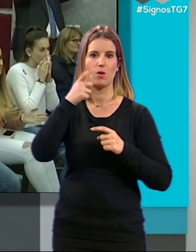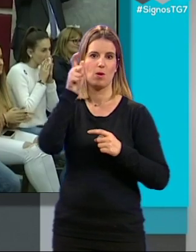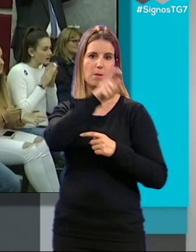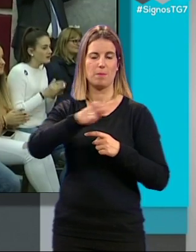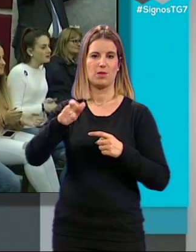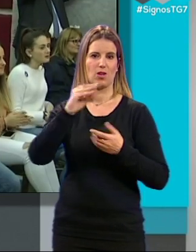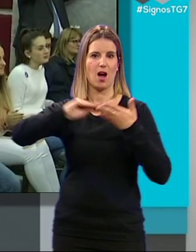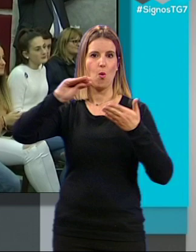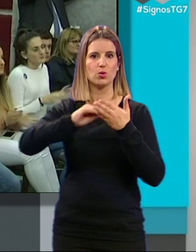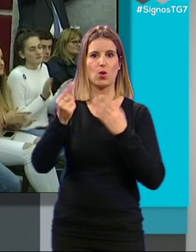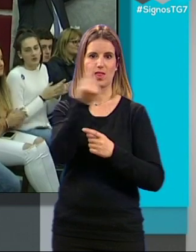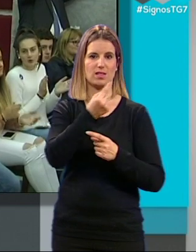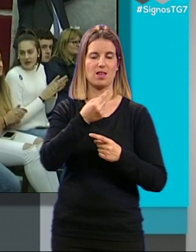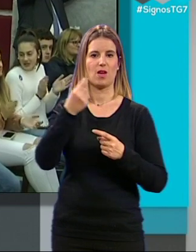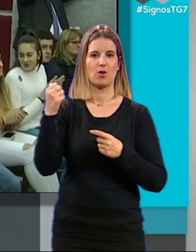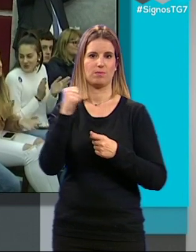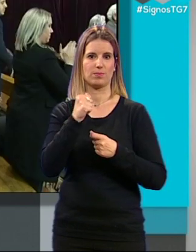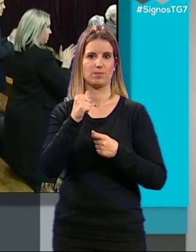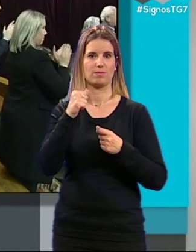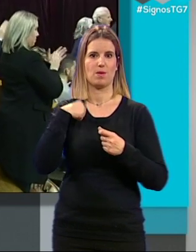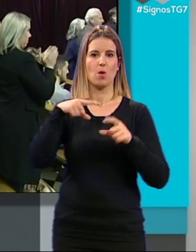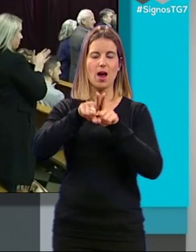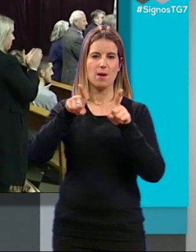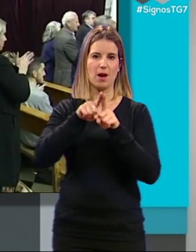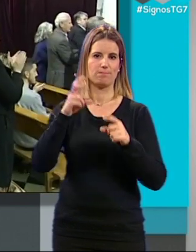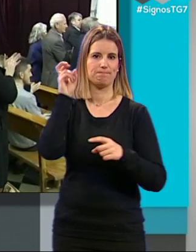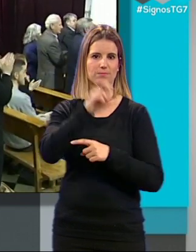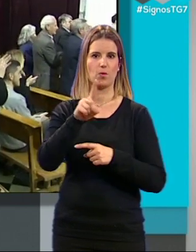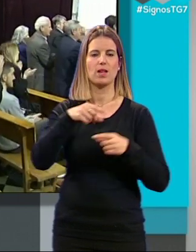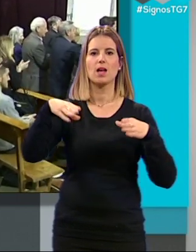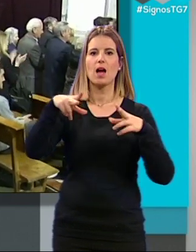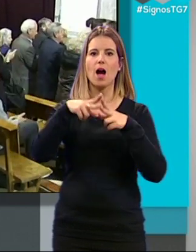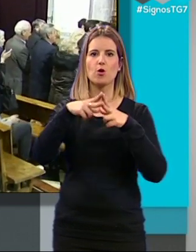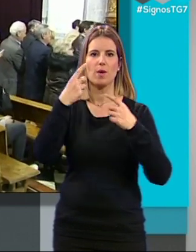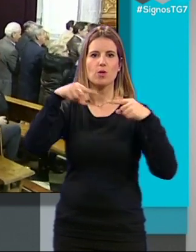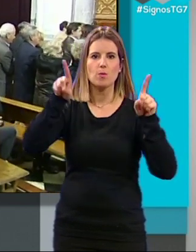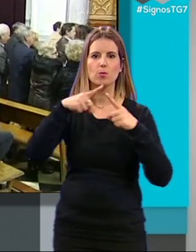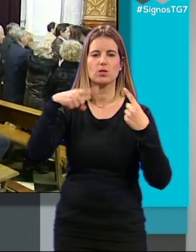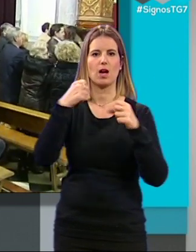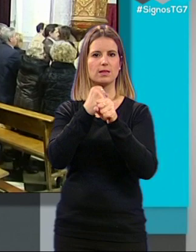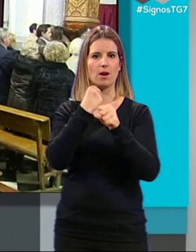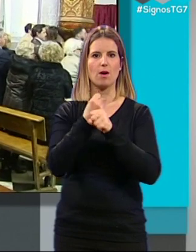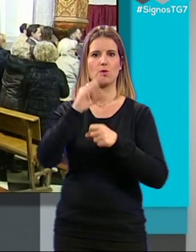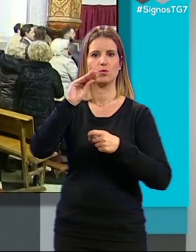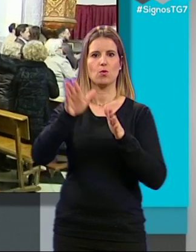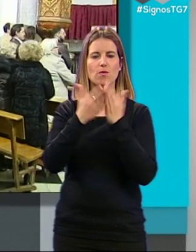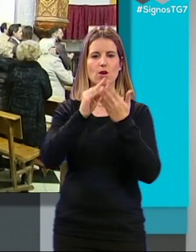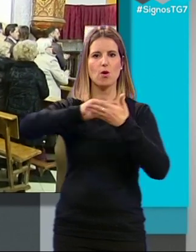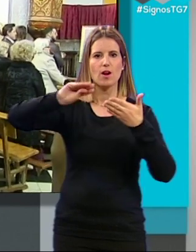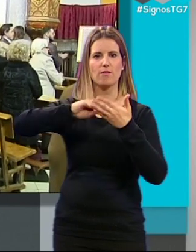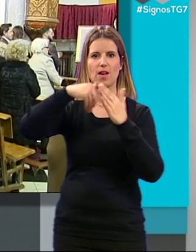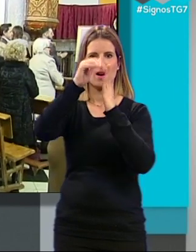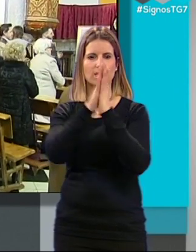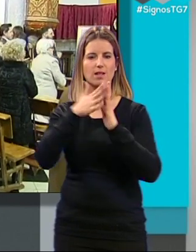las imágenes y diseñador de ambos pasos los hermanos veteranos y ausentes la agrupación musical el trabajo y biografía del autor del cartel